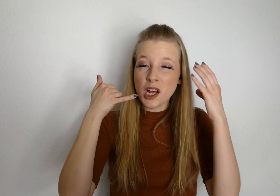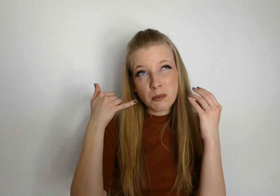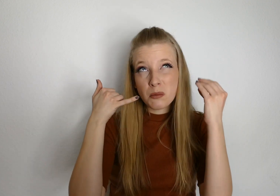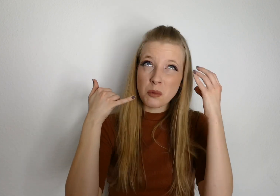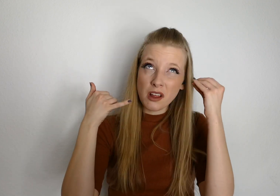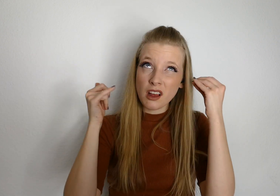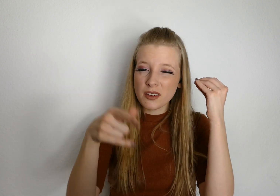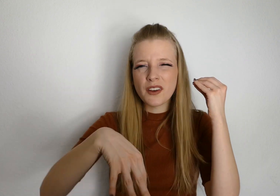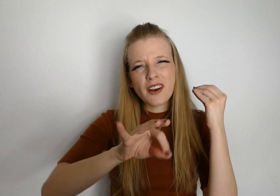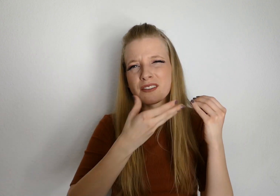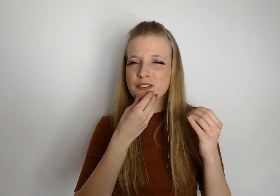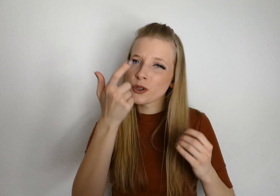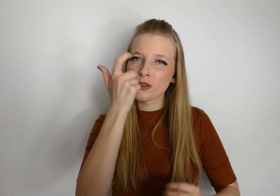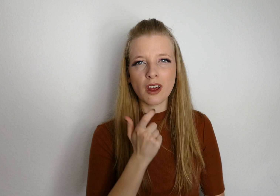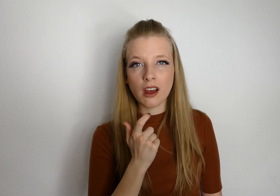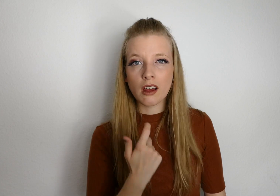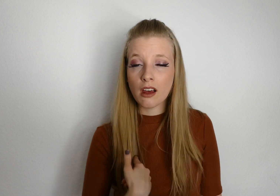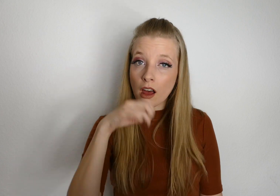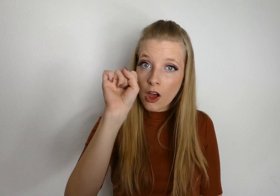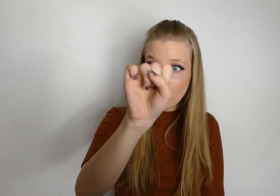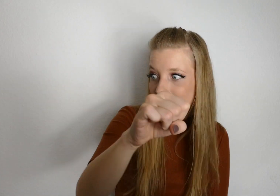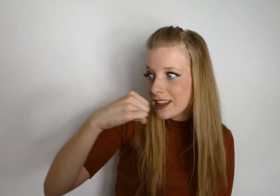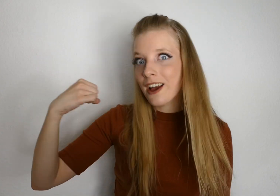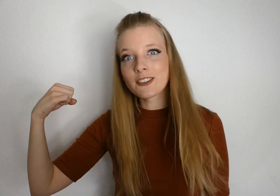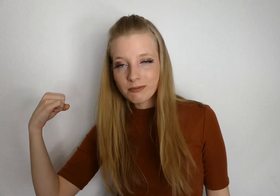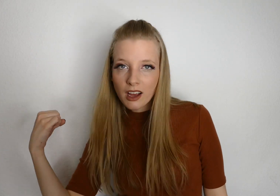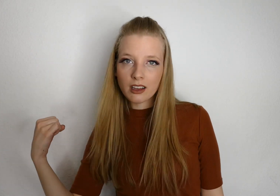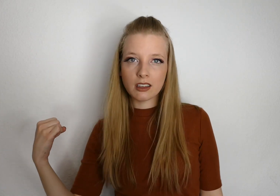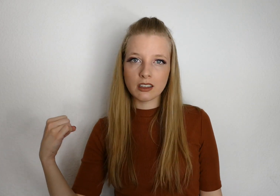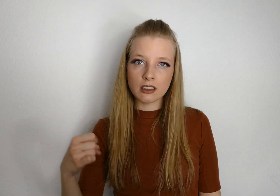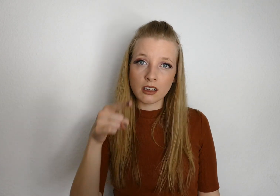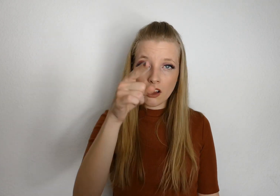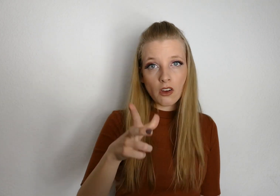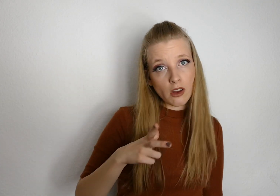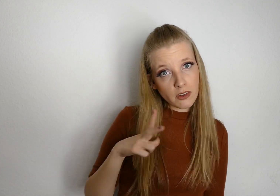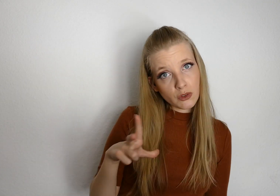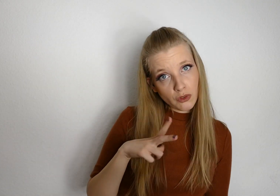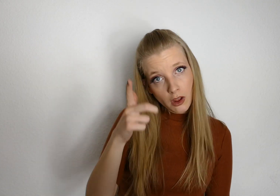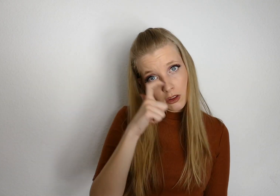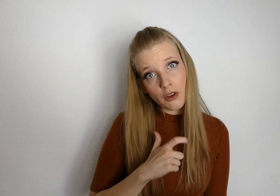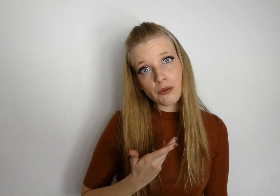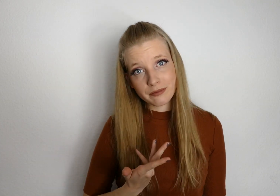quatsch mich voll, wie schön ich bin Ob ich dir aufmach, weil du gerade unten sitzt